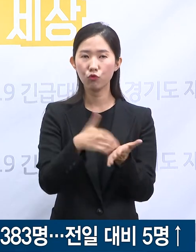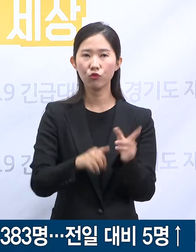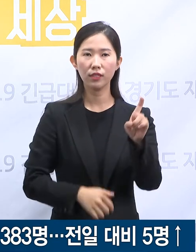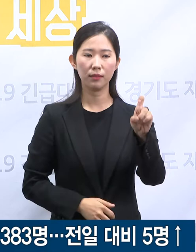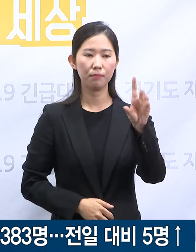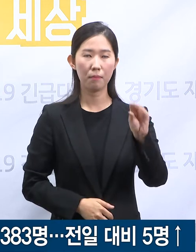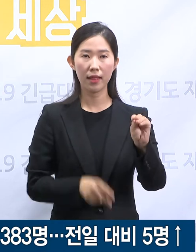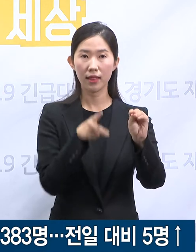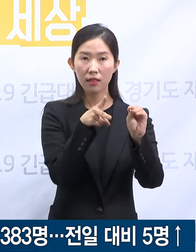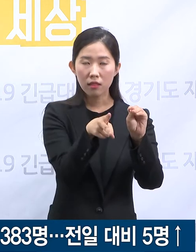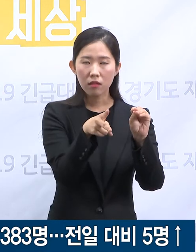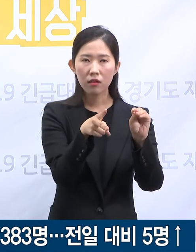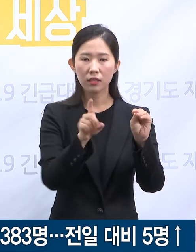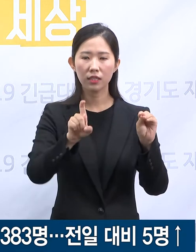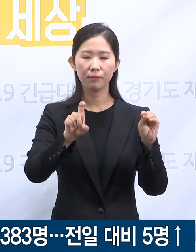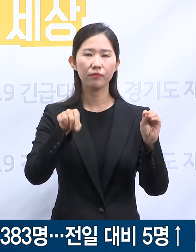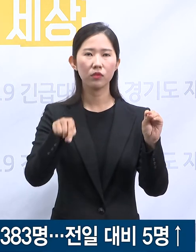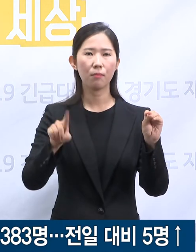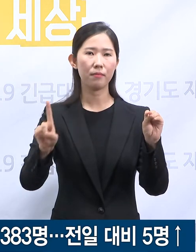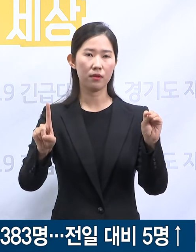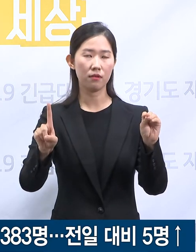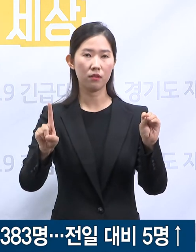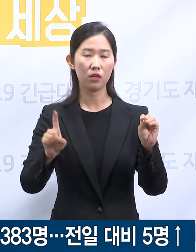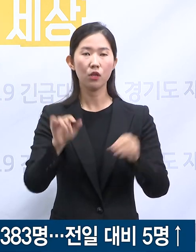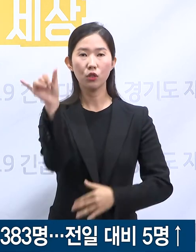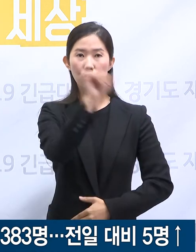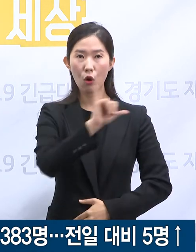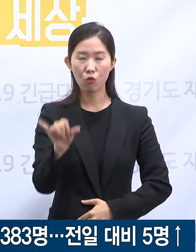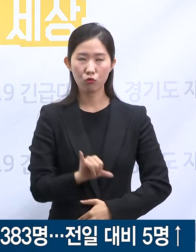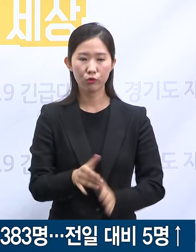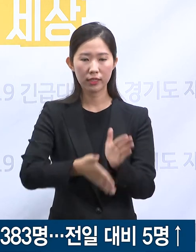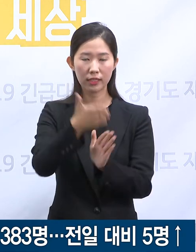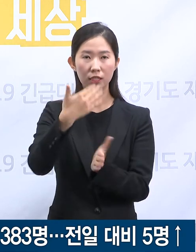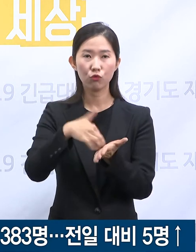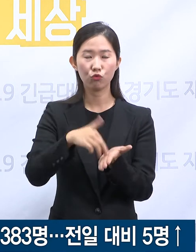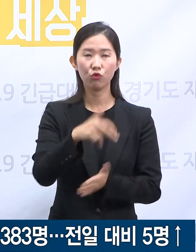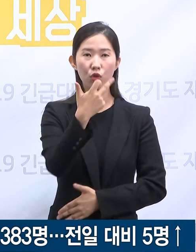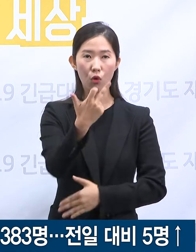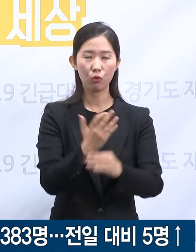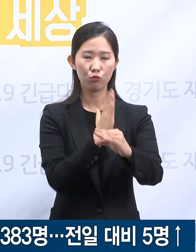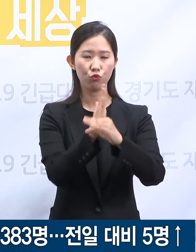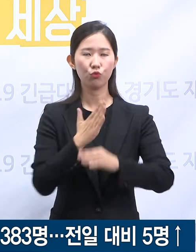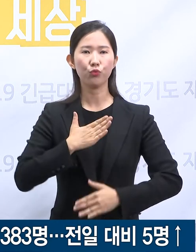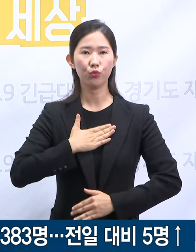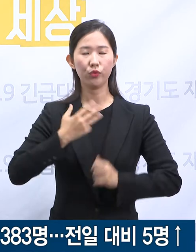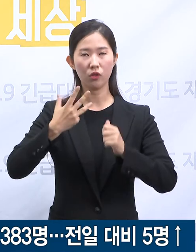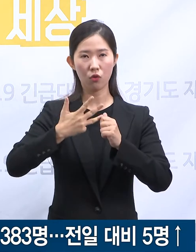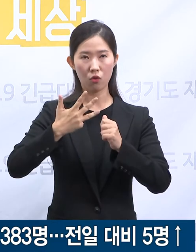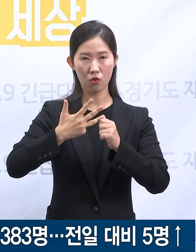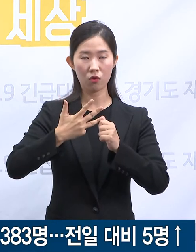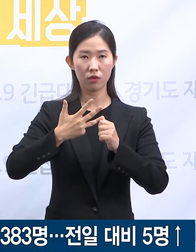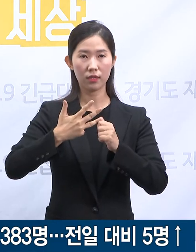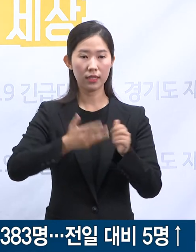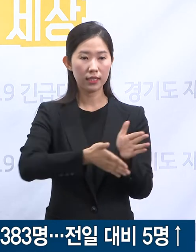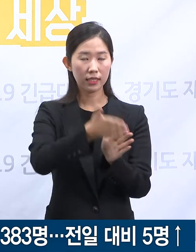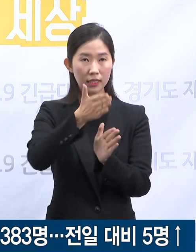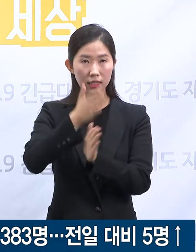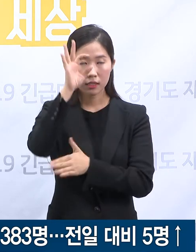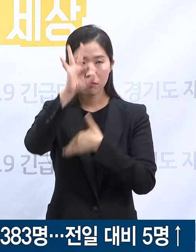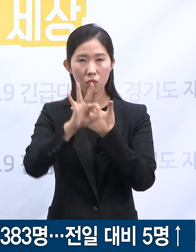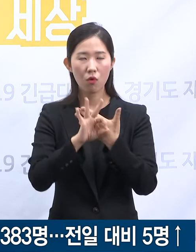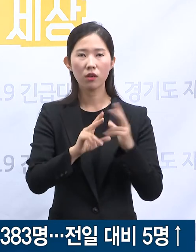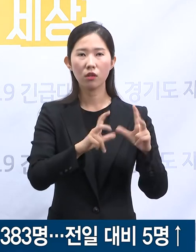확진자 발생 수는 10.1명으로 전국 17개 시 도중 8번째이며 시군별로는 성남시